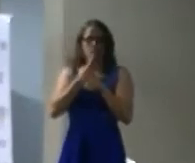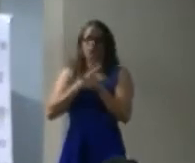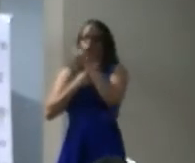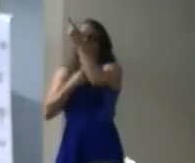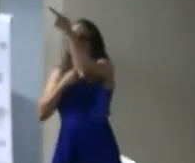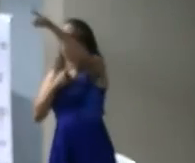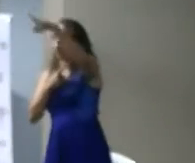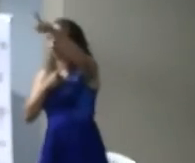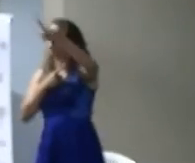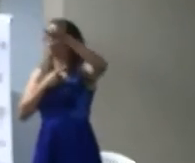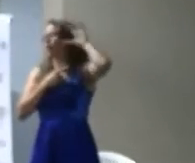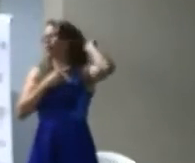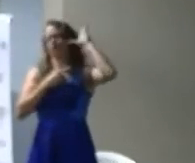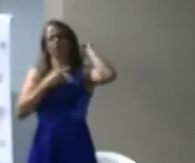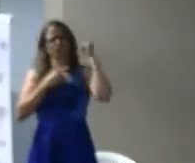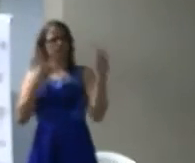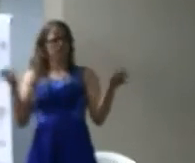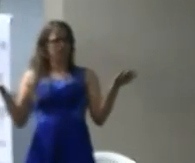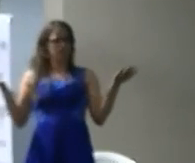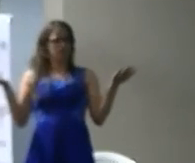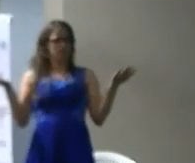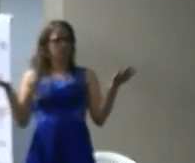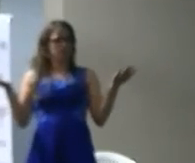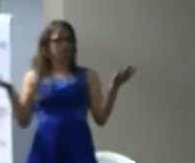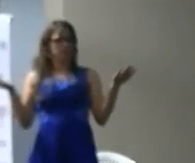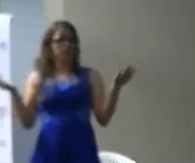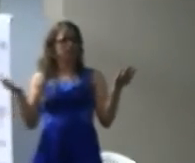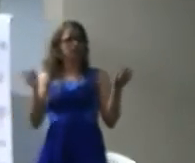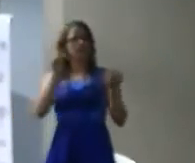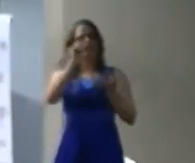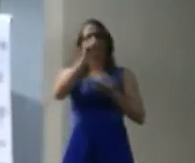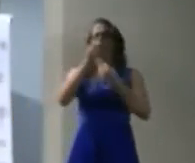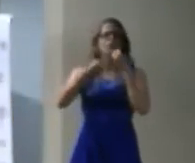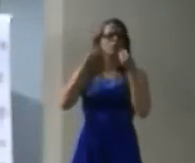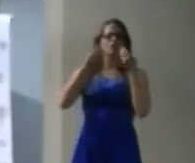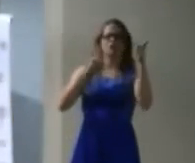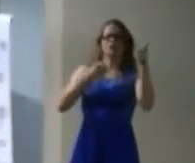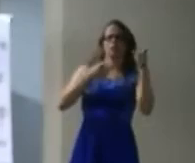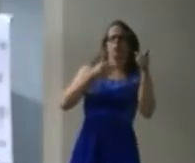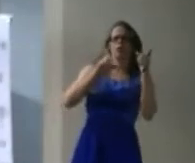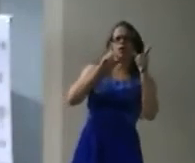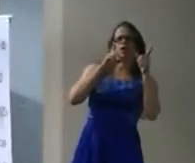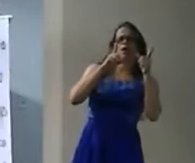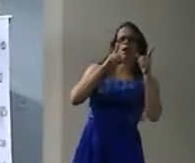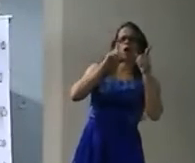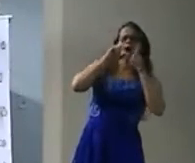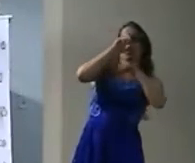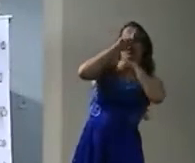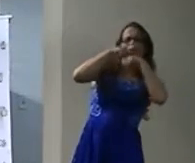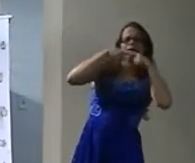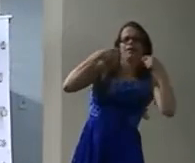São ouvintes O que está por trás Da história O a criança Surda Vai entender depois